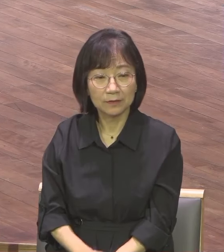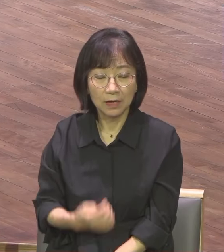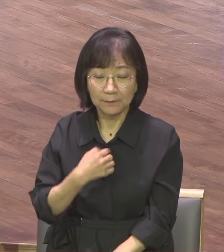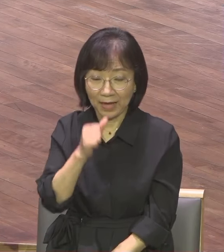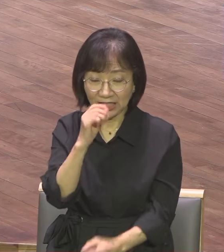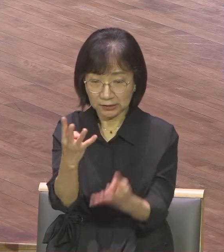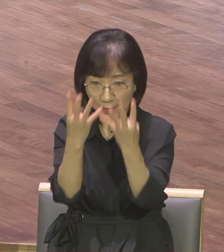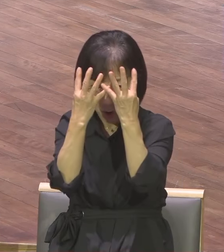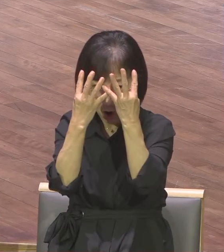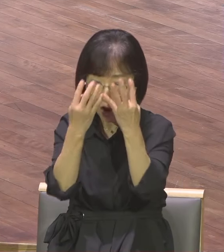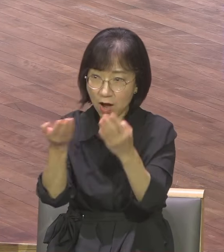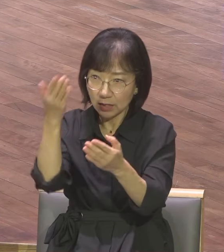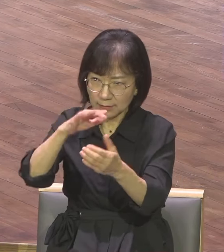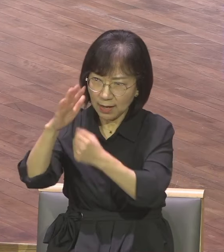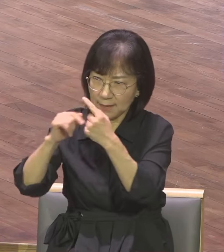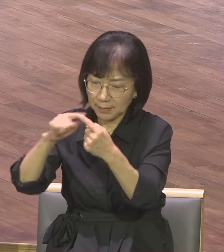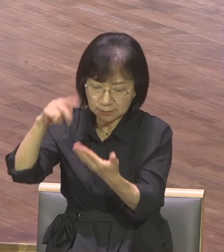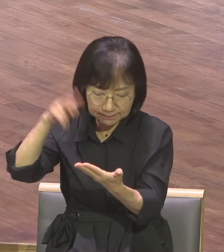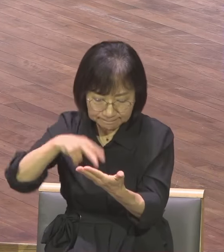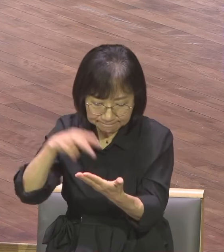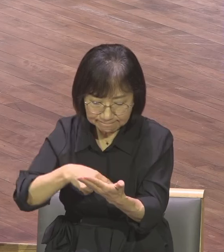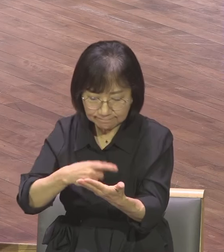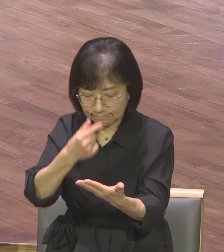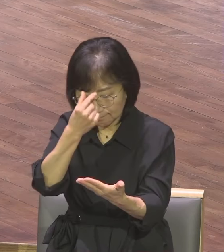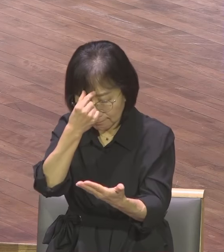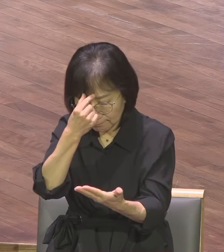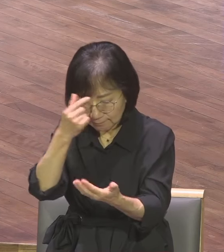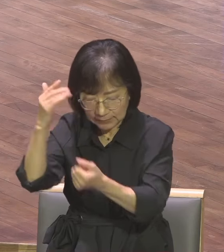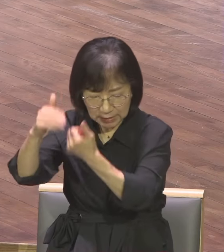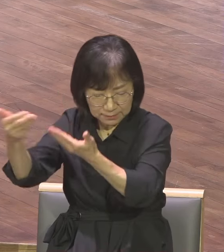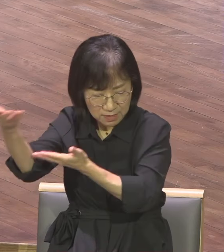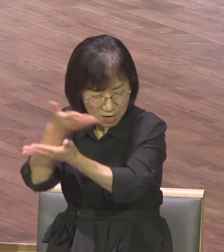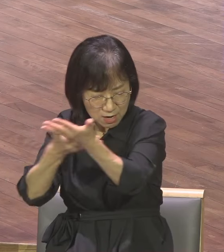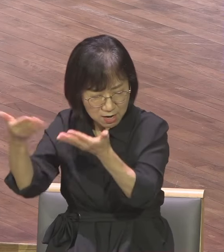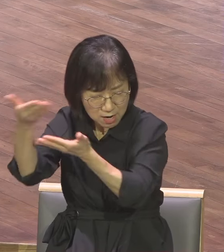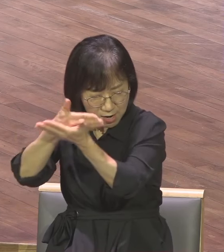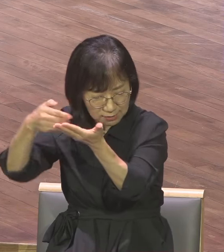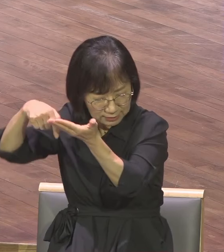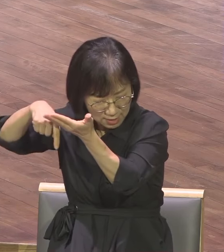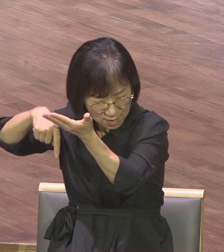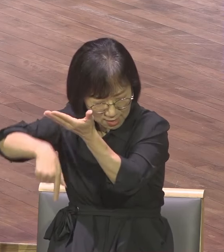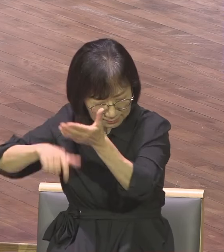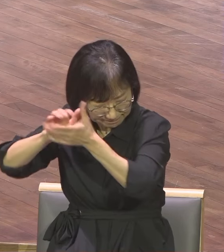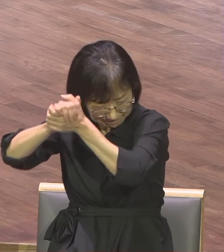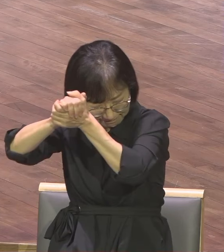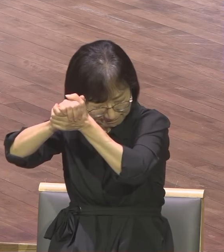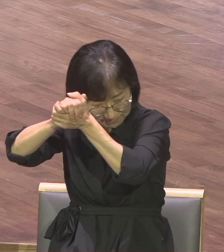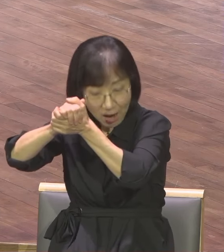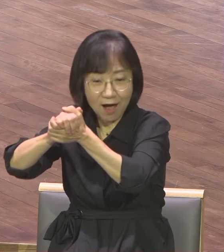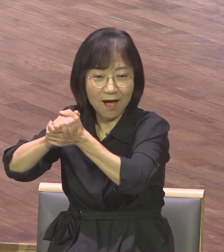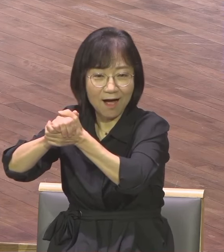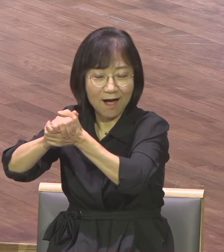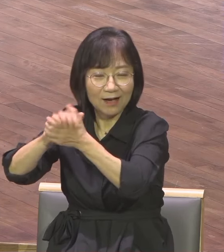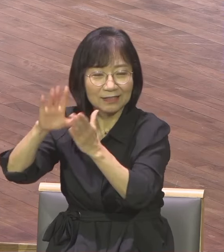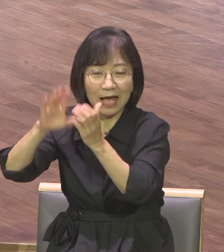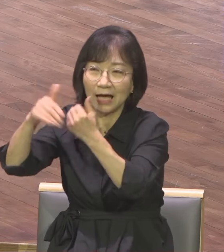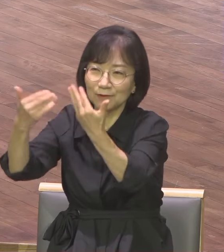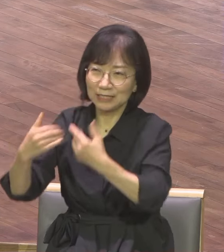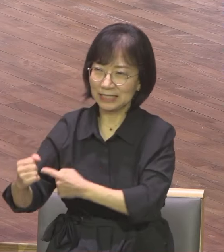묵상하면서 하나님과 깊은 교제가 일어나는 거예요 그때 하나님이 주시는 힘이 있거든요 그게